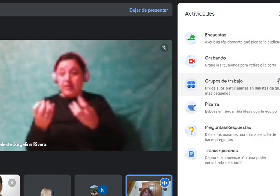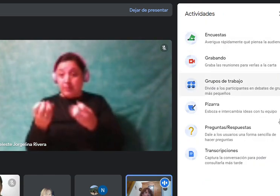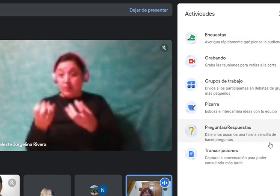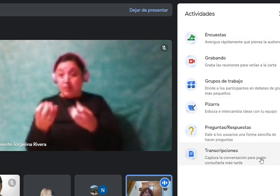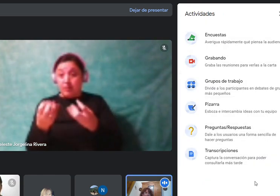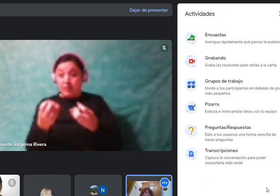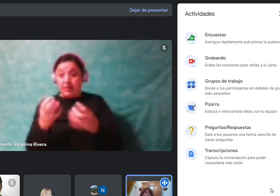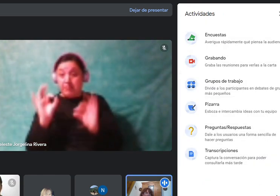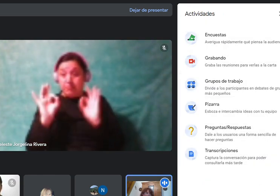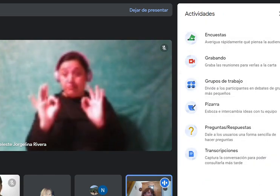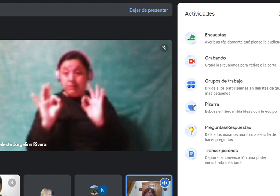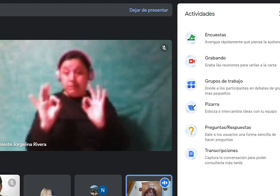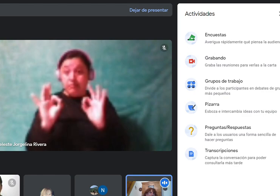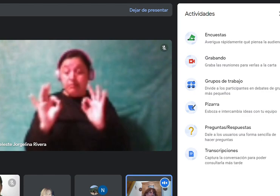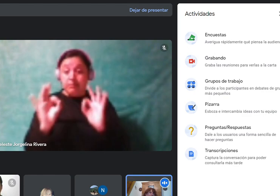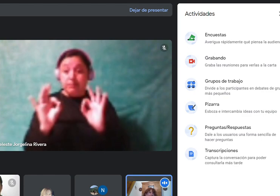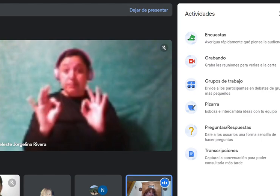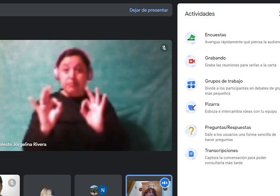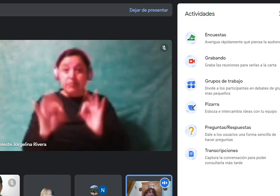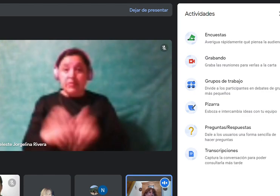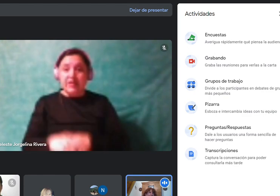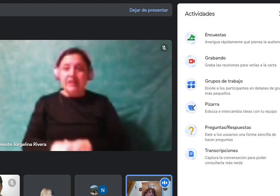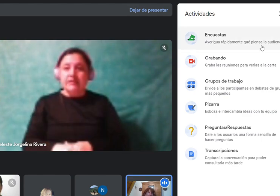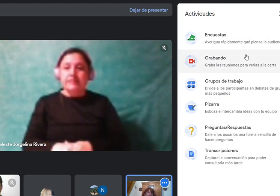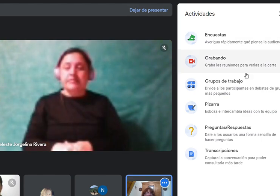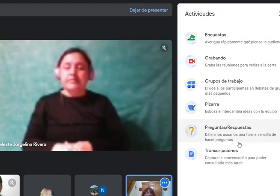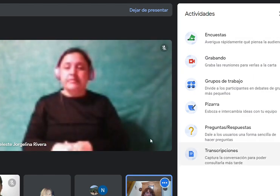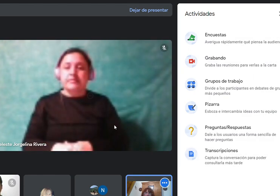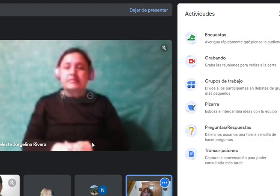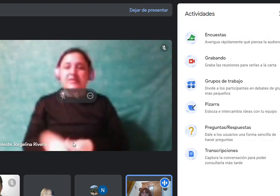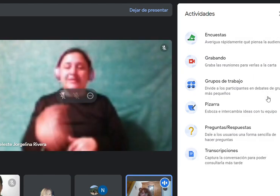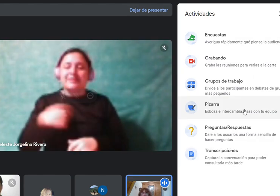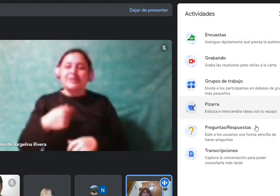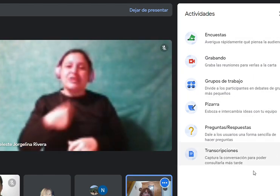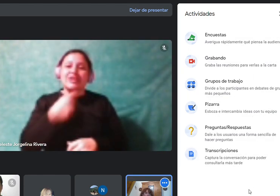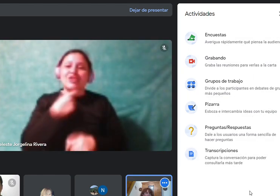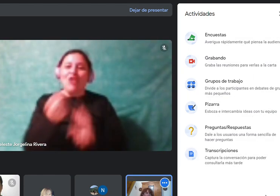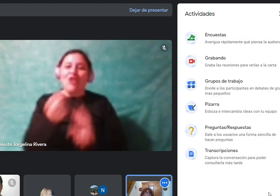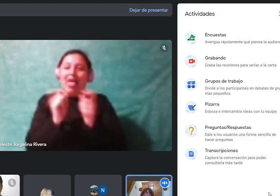Entonces, ay, a ver, quiero cambiar esto. Bueno.